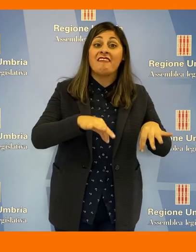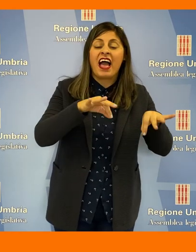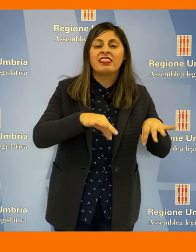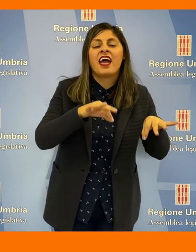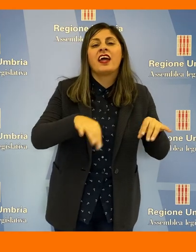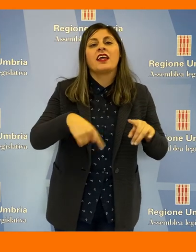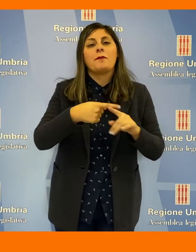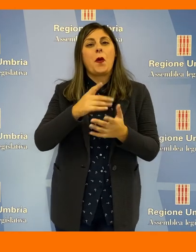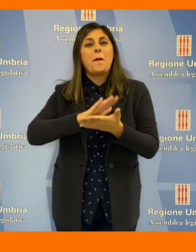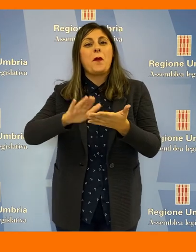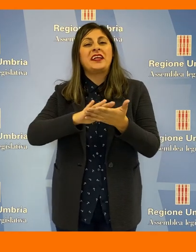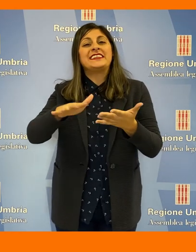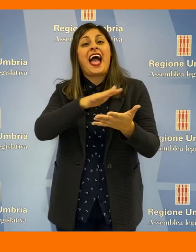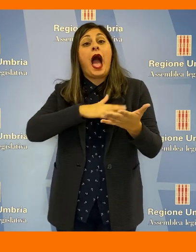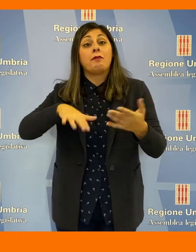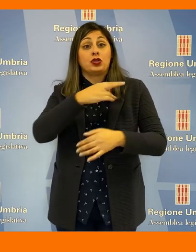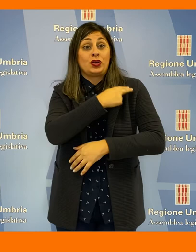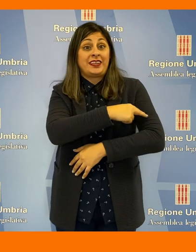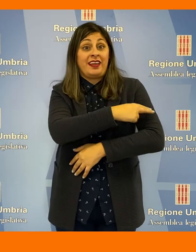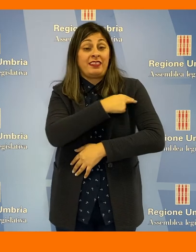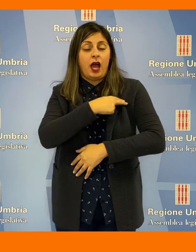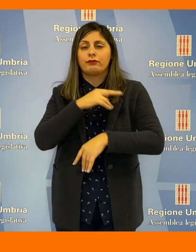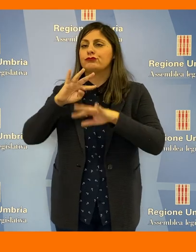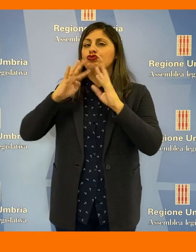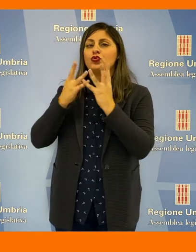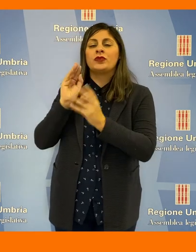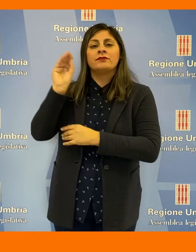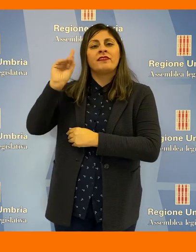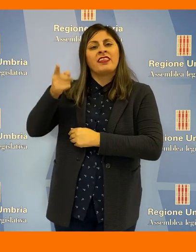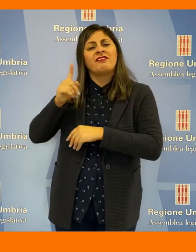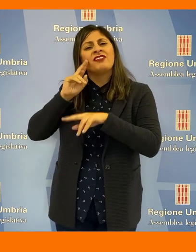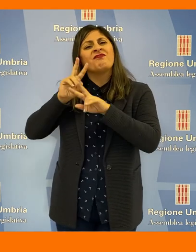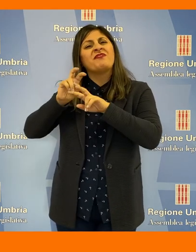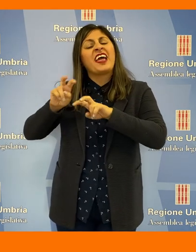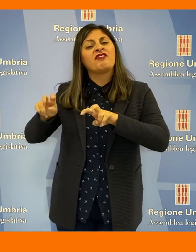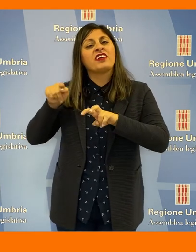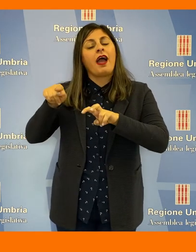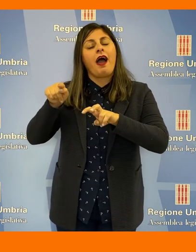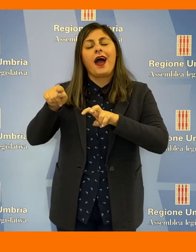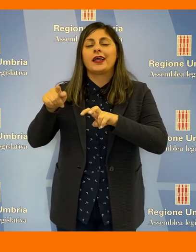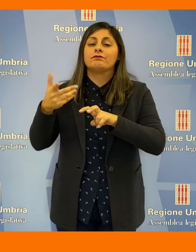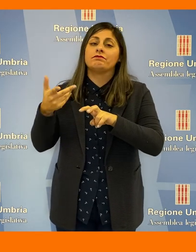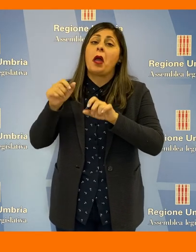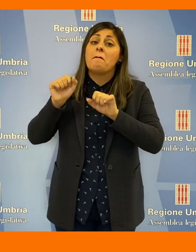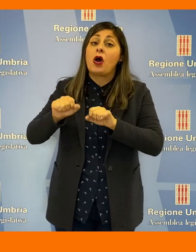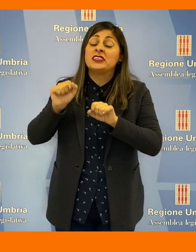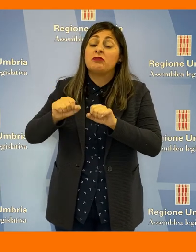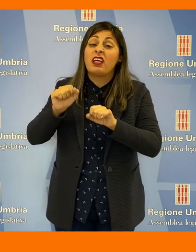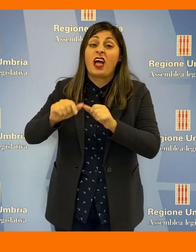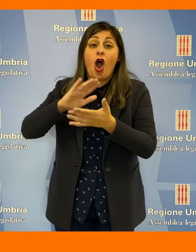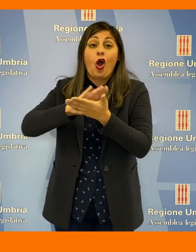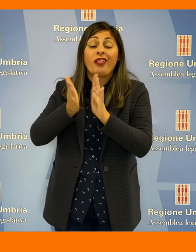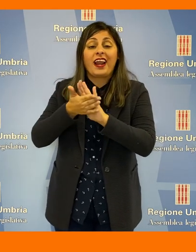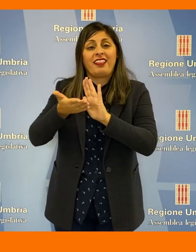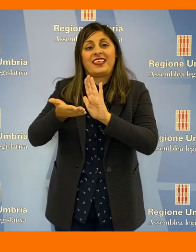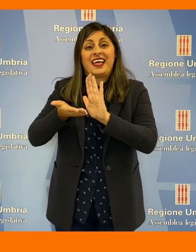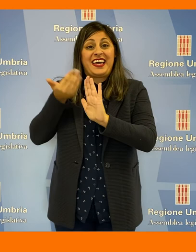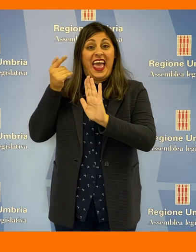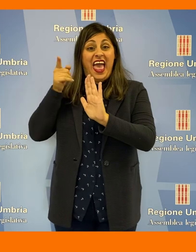nell'ambito sanitario, chiede alla Giunta di verificare la possibilità di revoca dei contratti alla